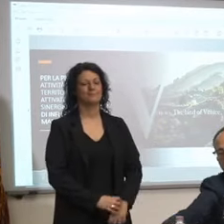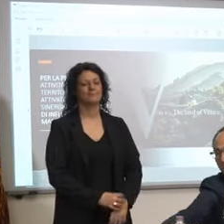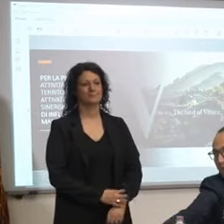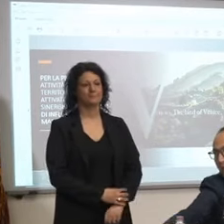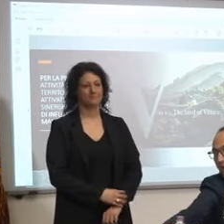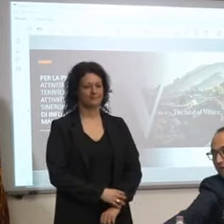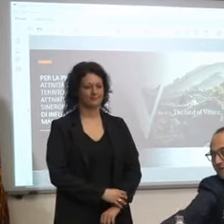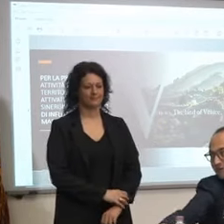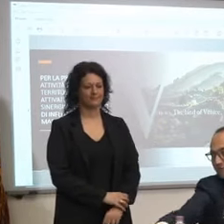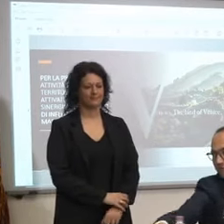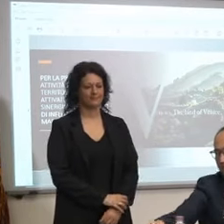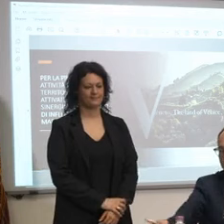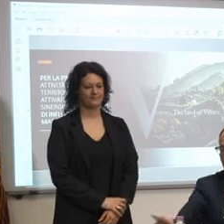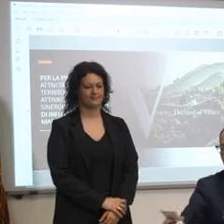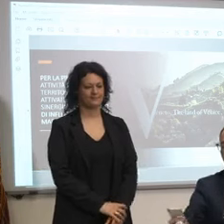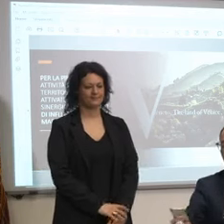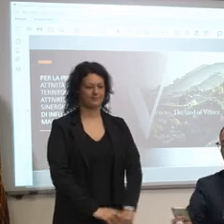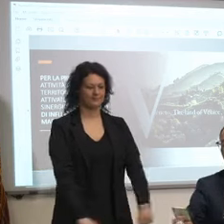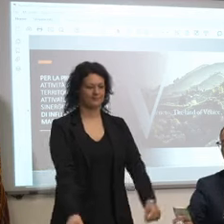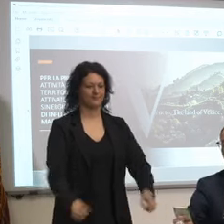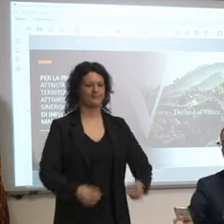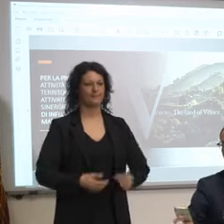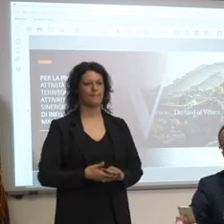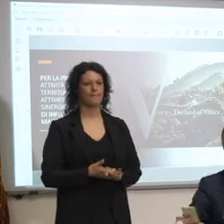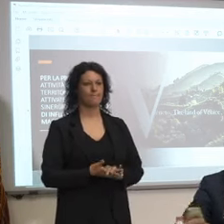quant'altro